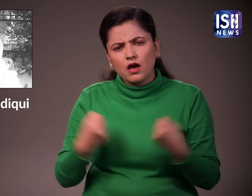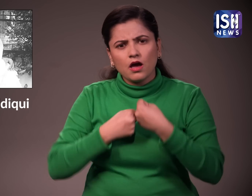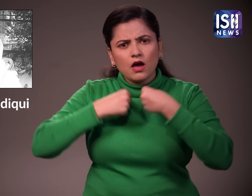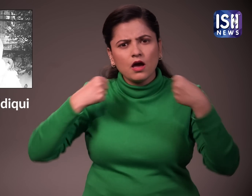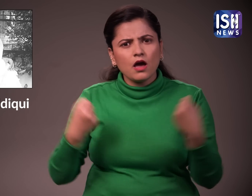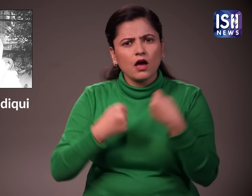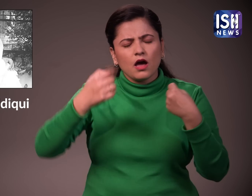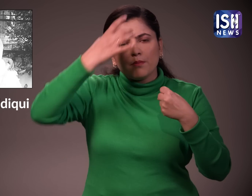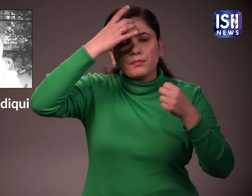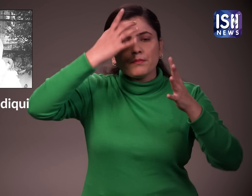के लडाई लड रही है